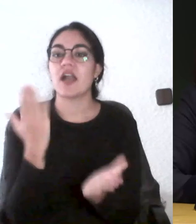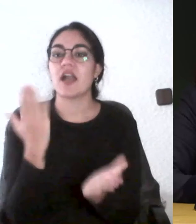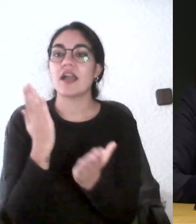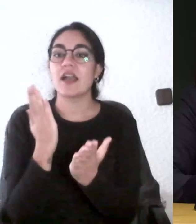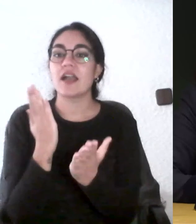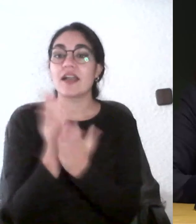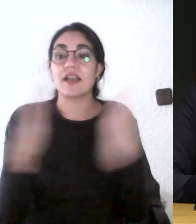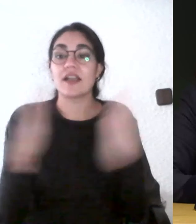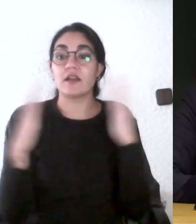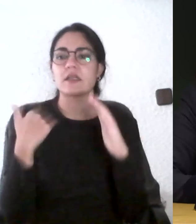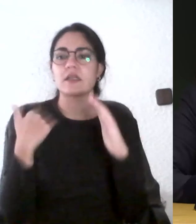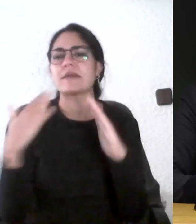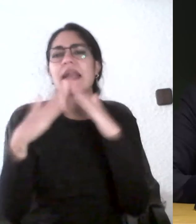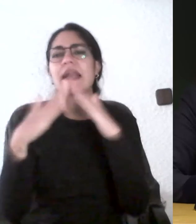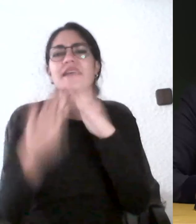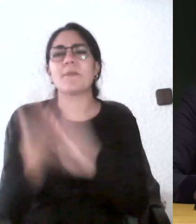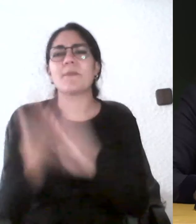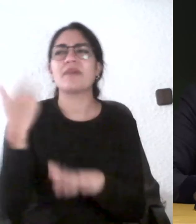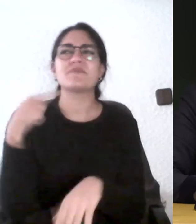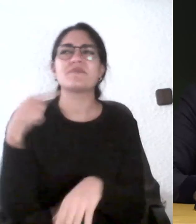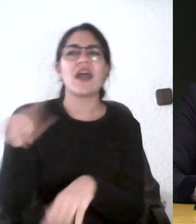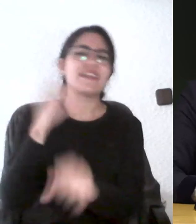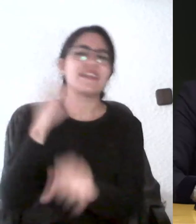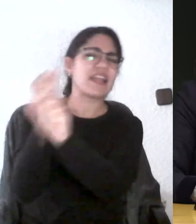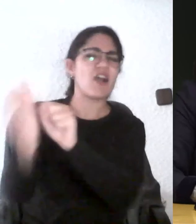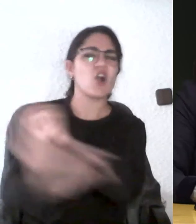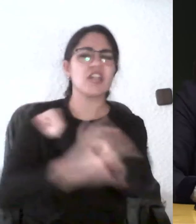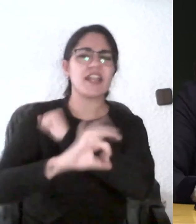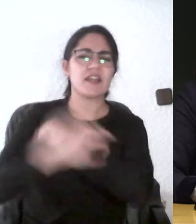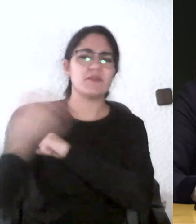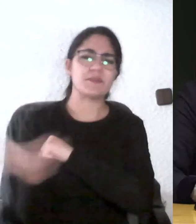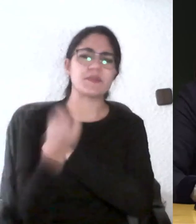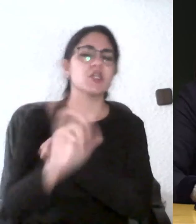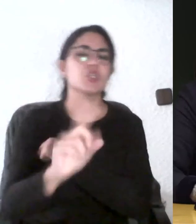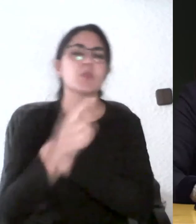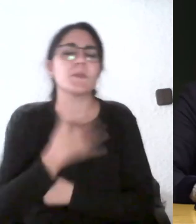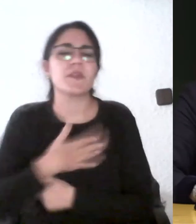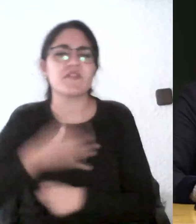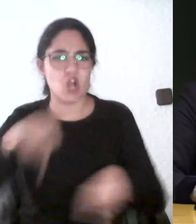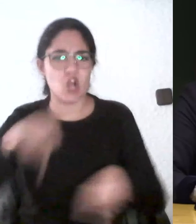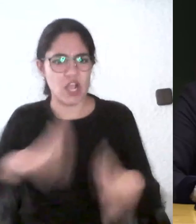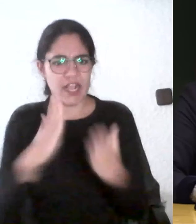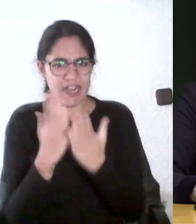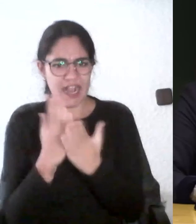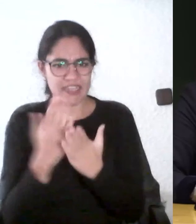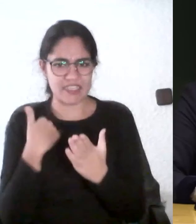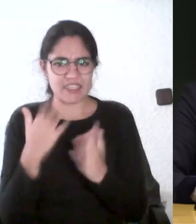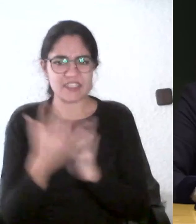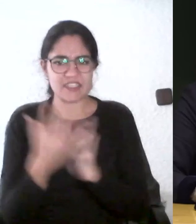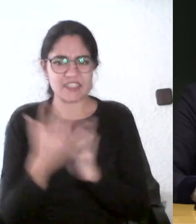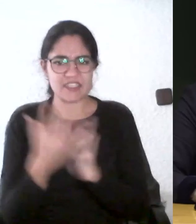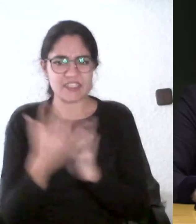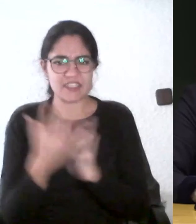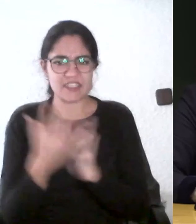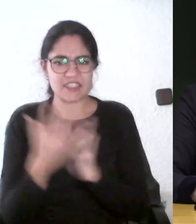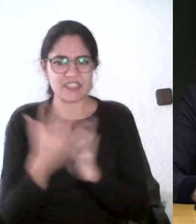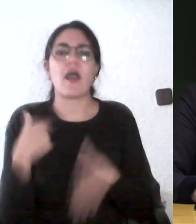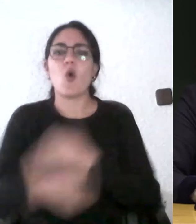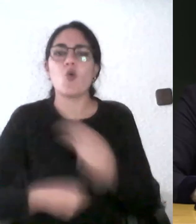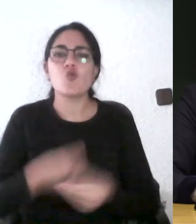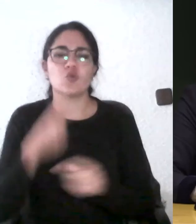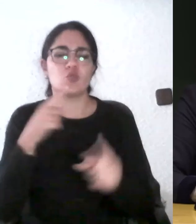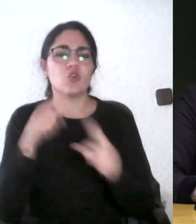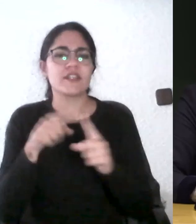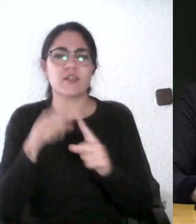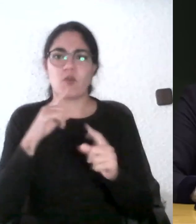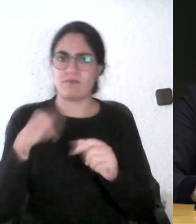tiempo en el aula para que puedan trabajar de forma que en casa pues tengan que estudiar pero no tengan que elaborar prácticas para mi asignatura porque lleva